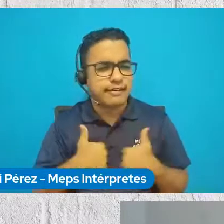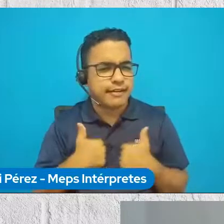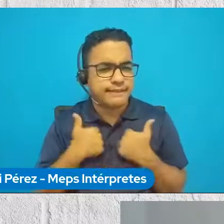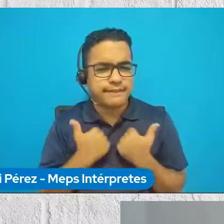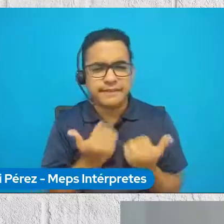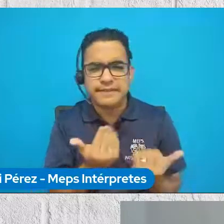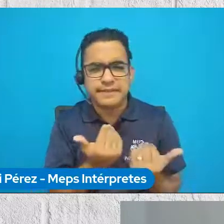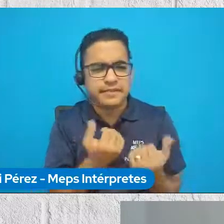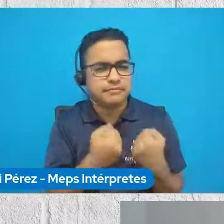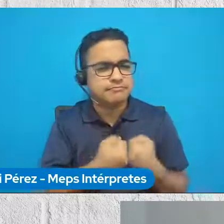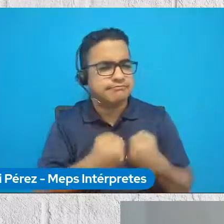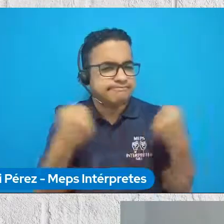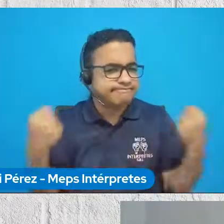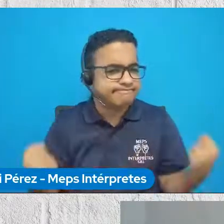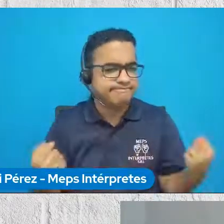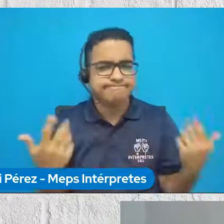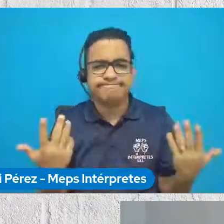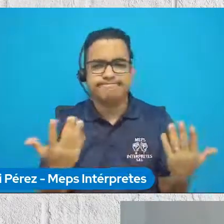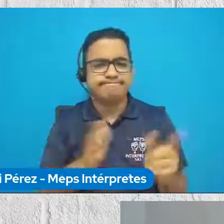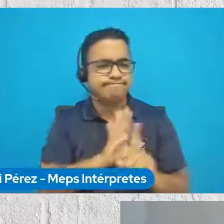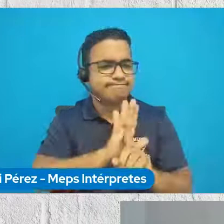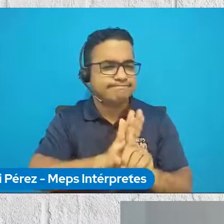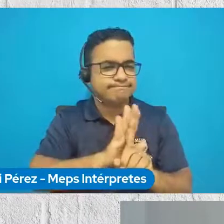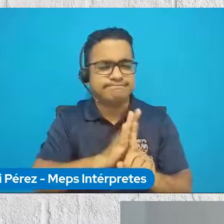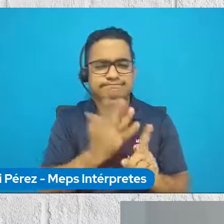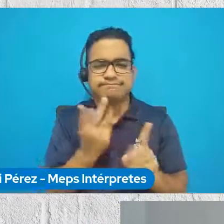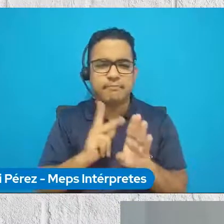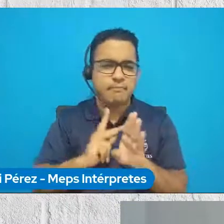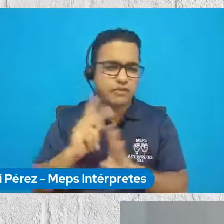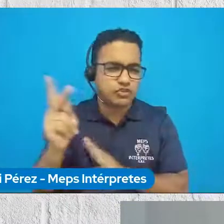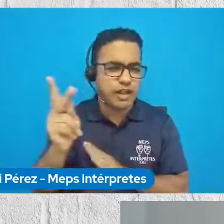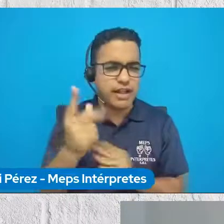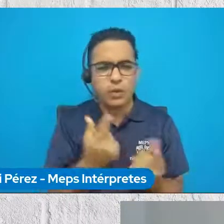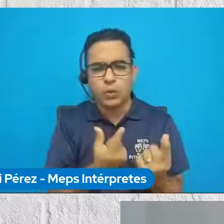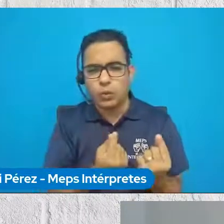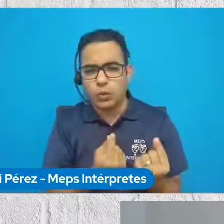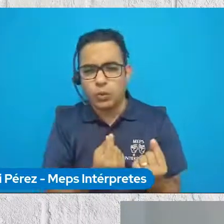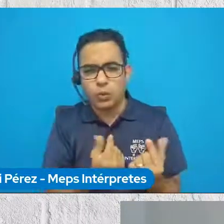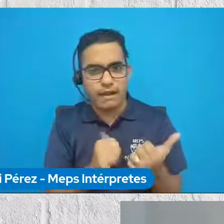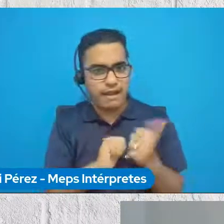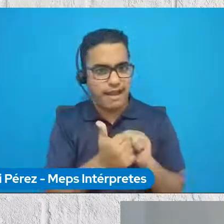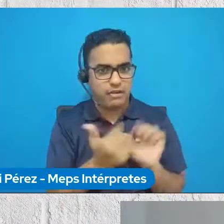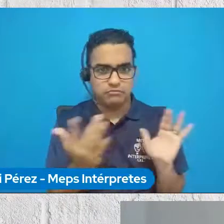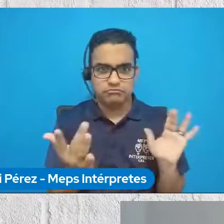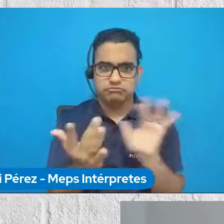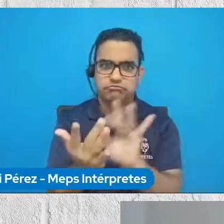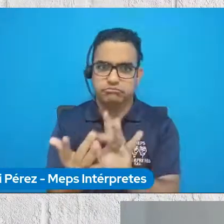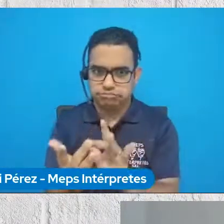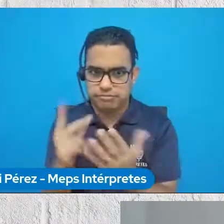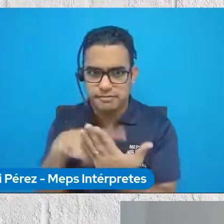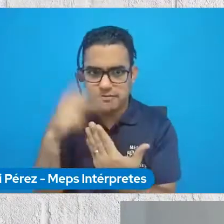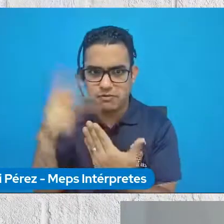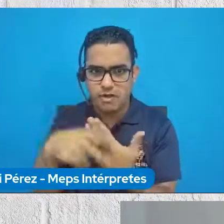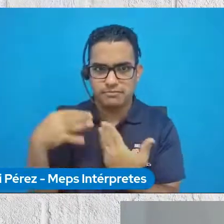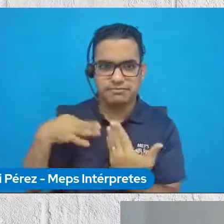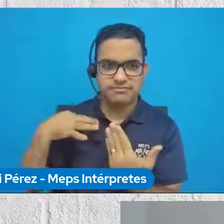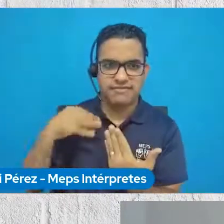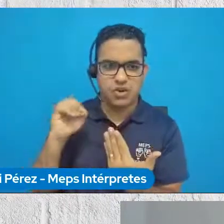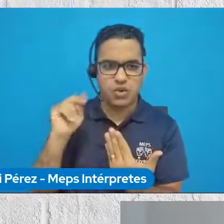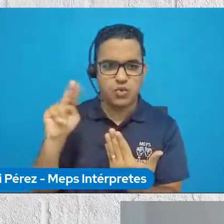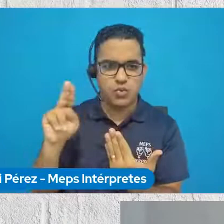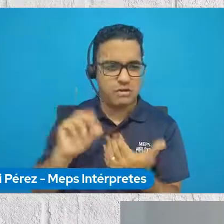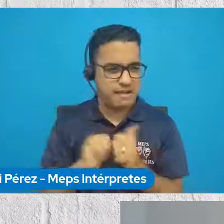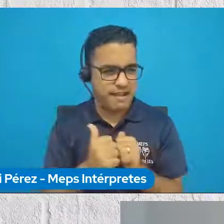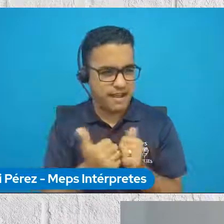cuéntanos quién eres como persona, como profesional, y también cómo diste con el programa Voluntarios ONU. ¿Cómo lo